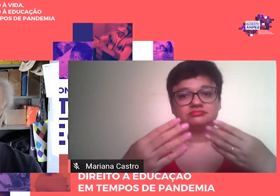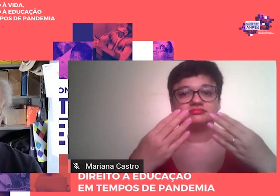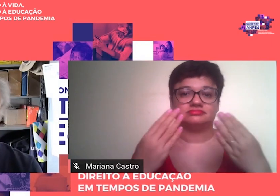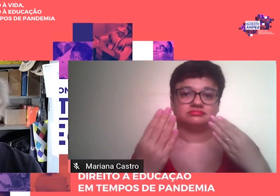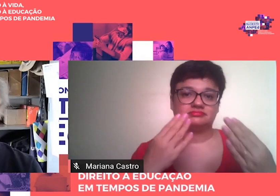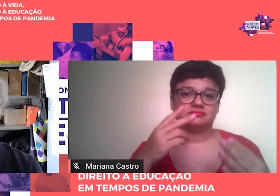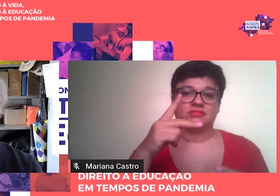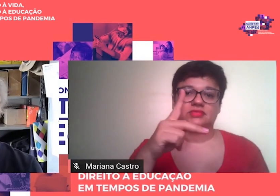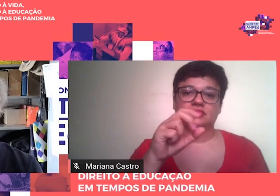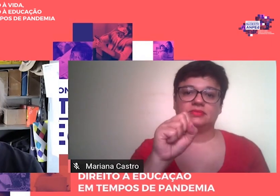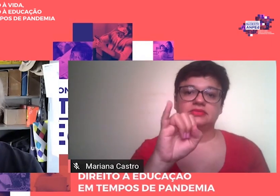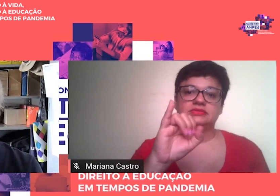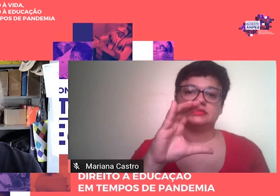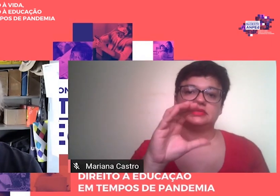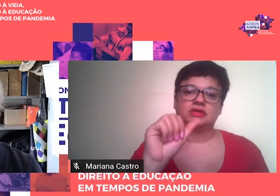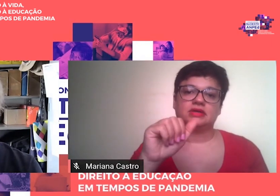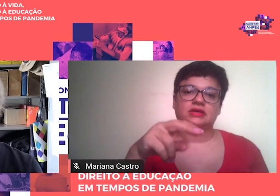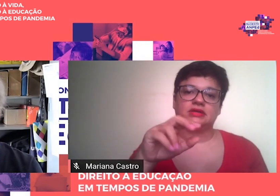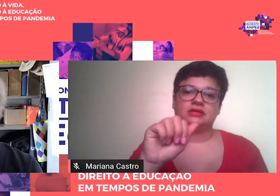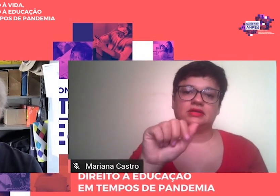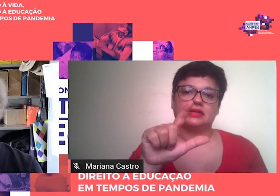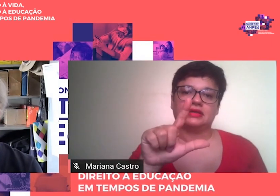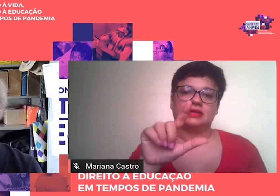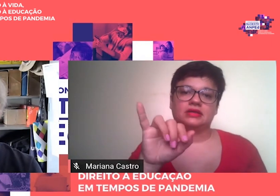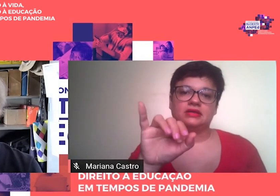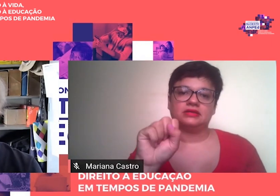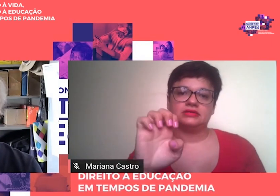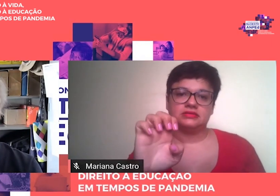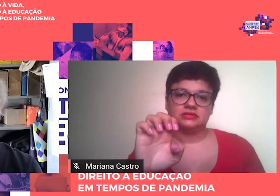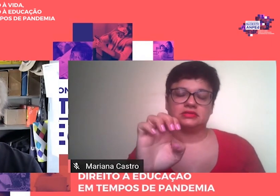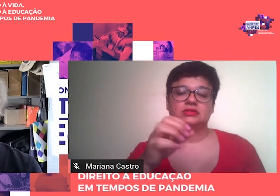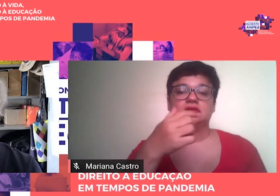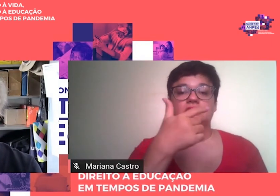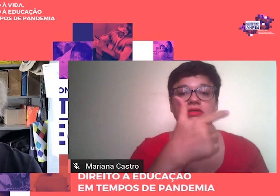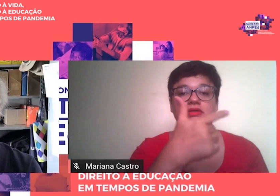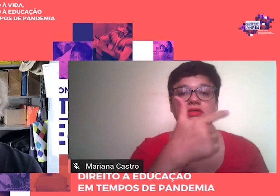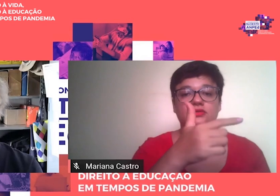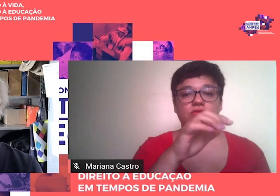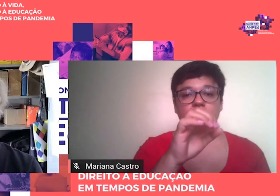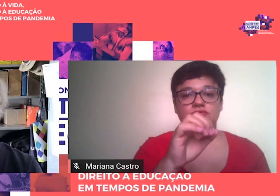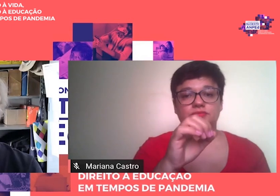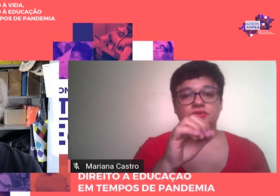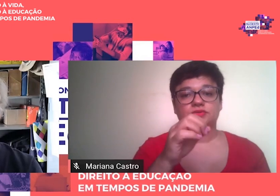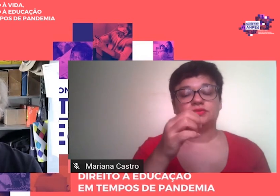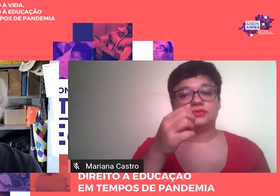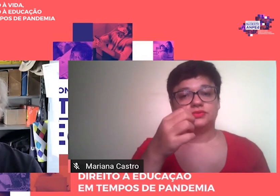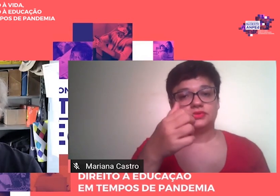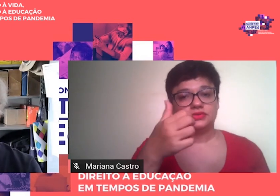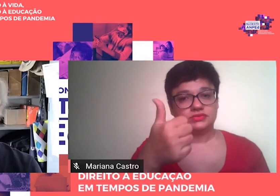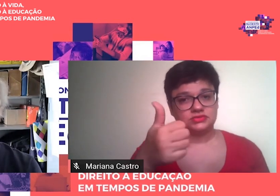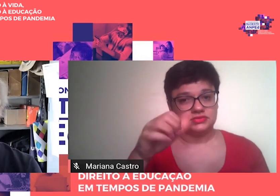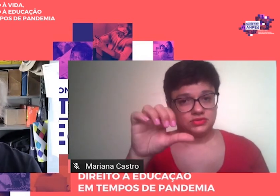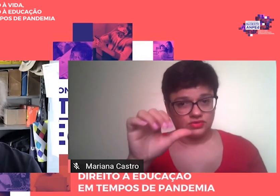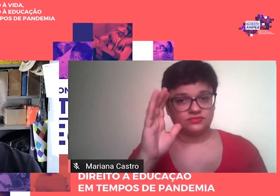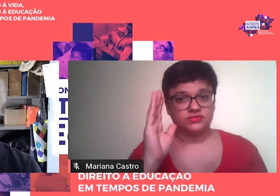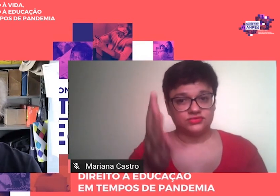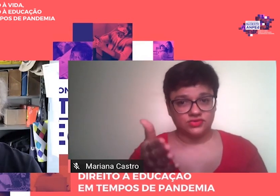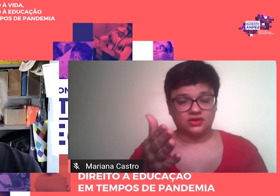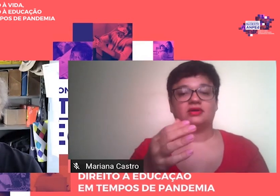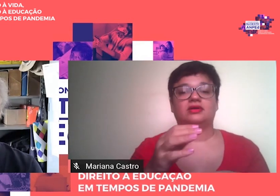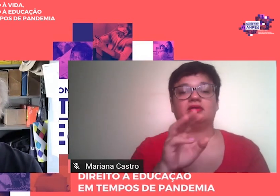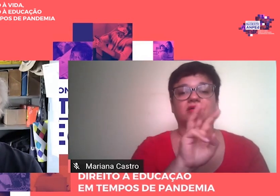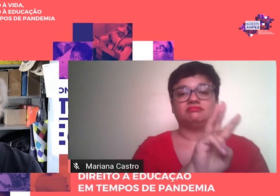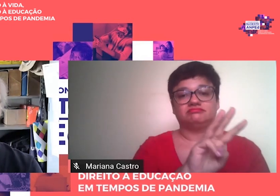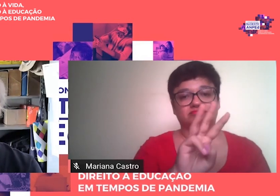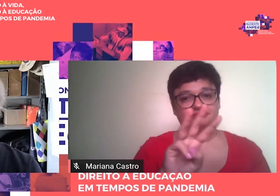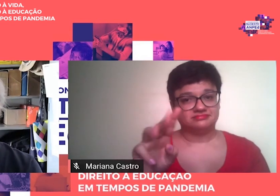2019, passou a ser oferecida também em versão digital. Trata-se de obra de grande amplitude,